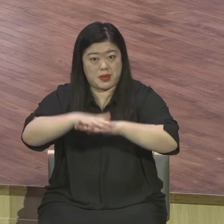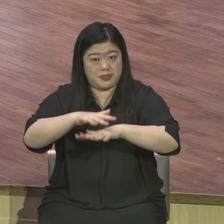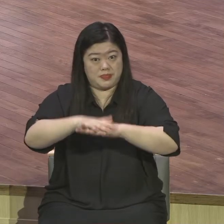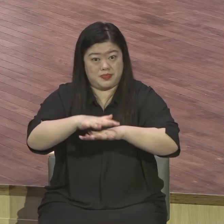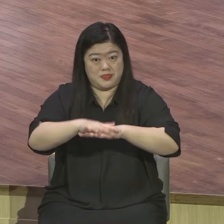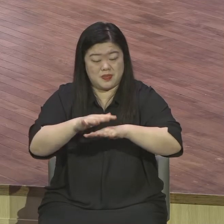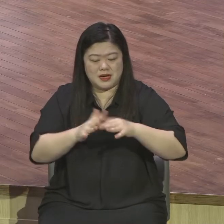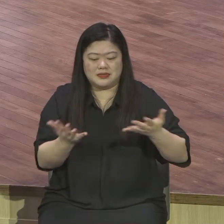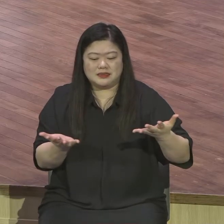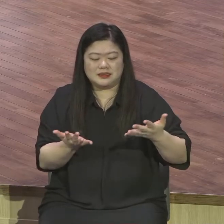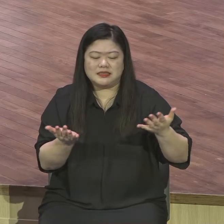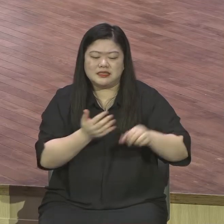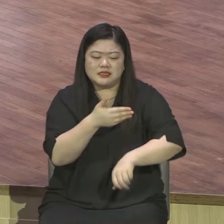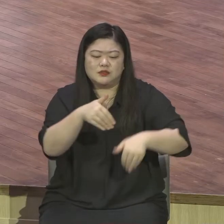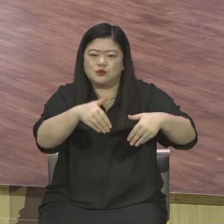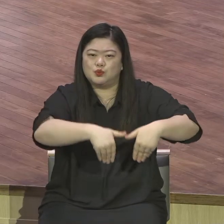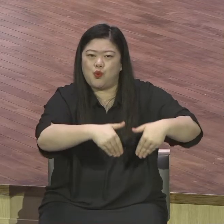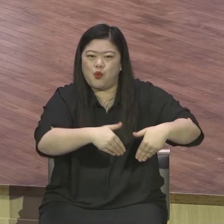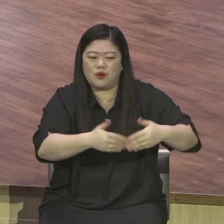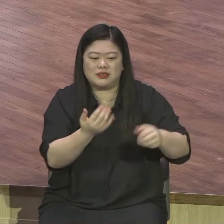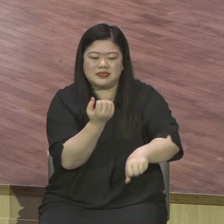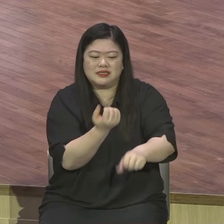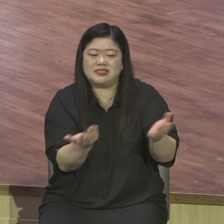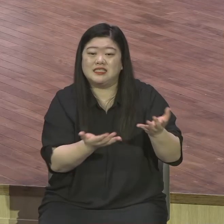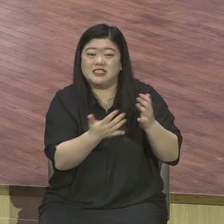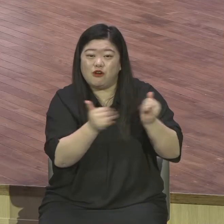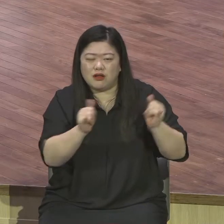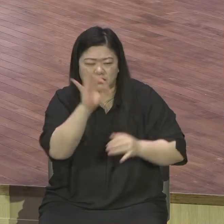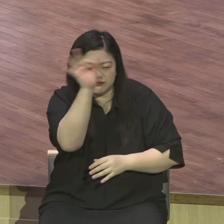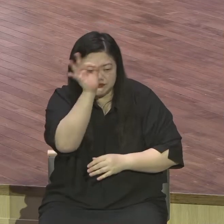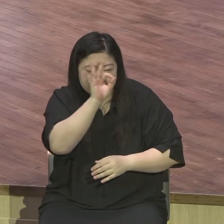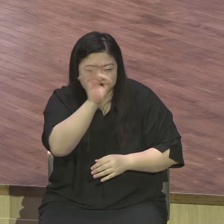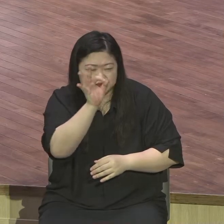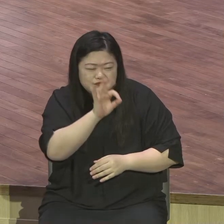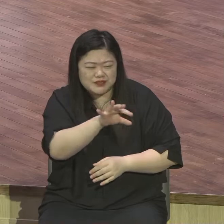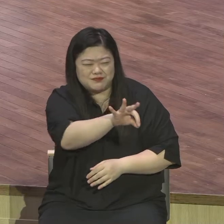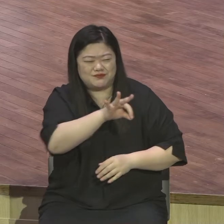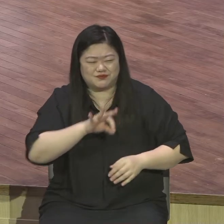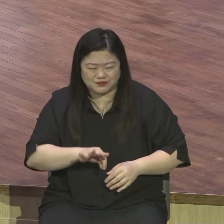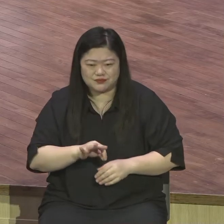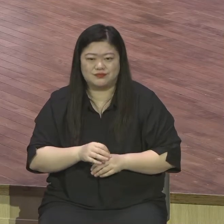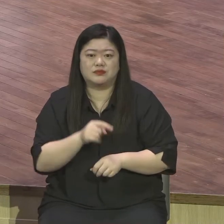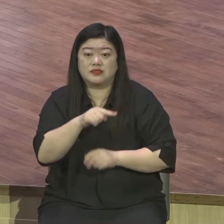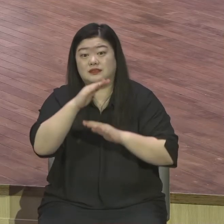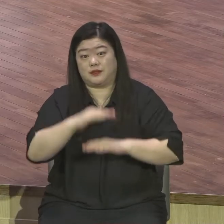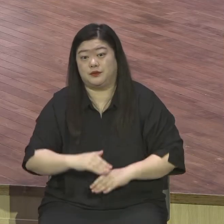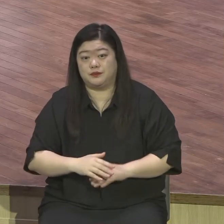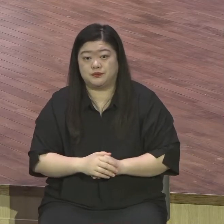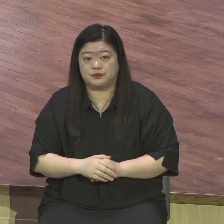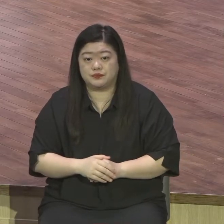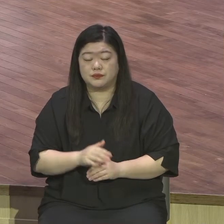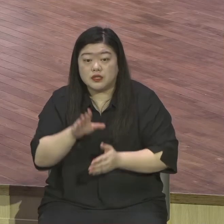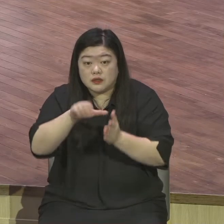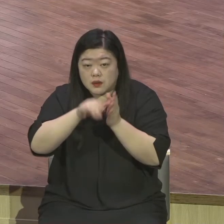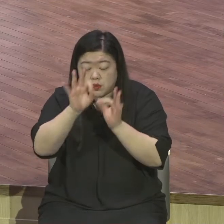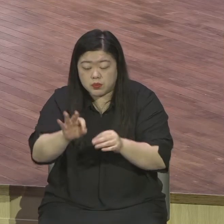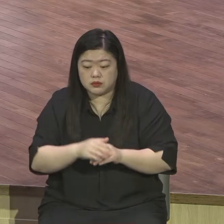사람들은 자기 기준으로 살아요. 신앙생활. 교회 다니면에서 자기 기준이에요. 말씀 기준 아니에요. 자기 기준이에요. 듣기는 다 들어요.